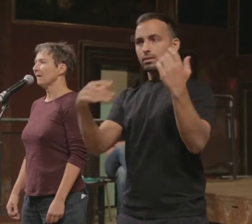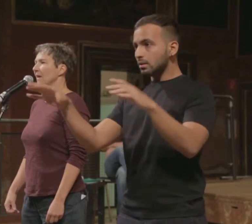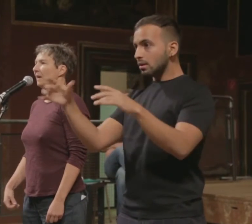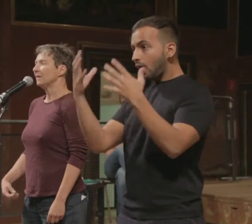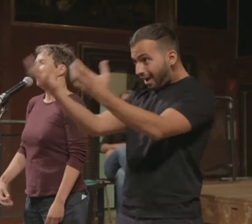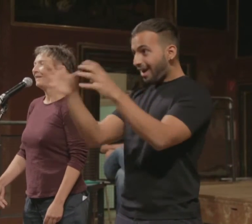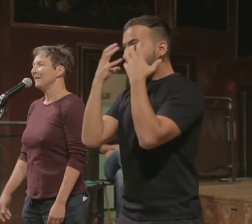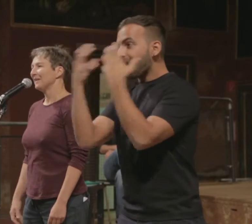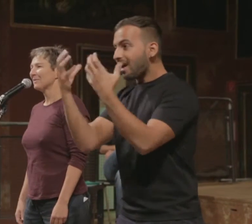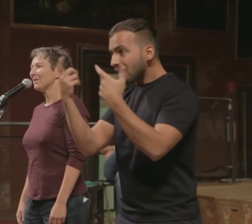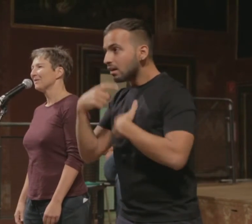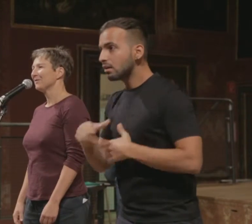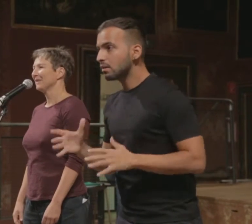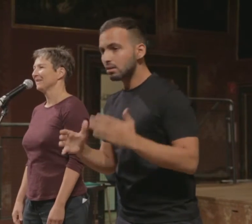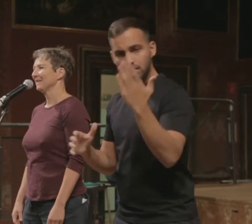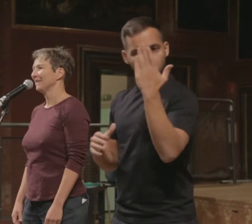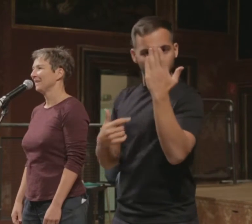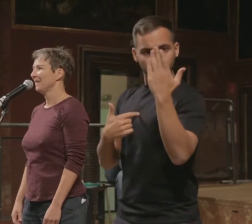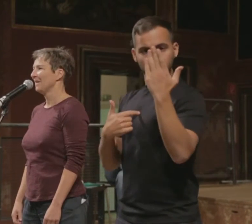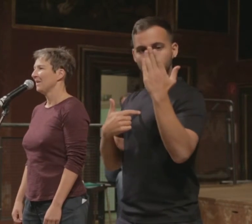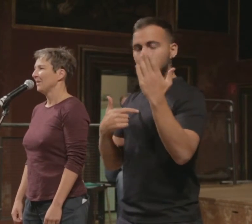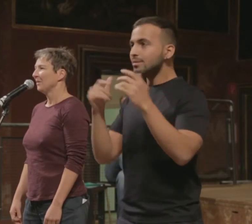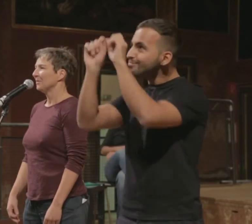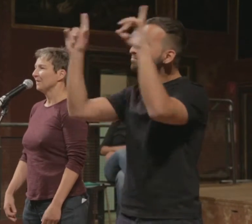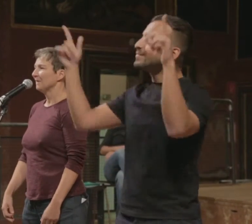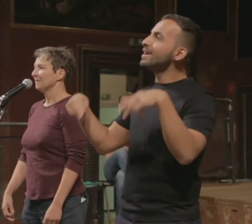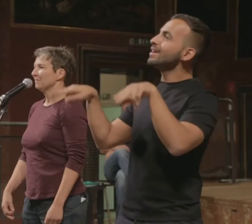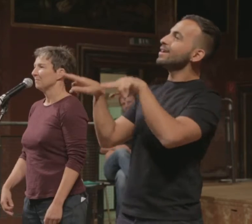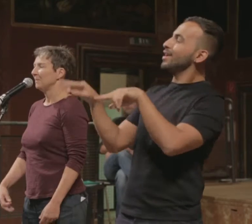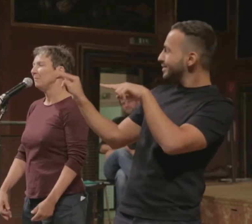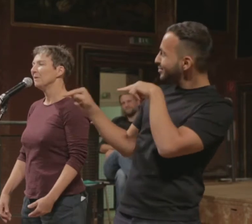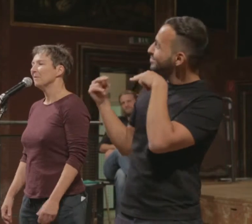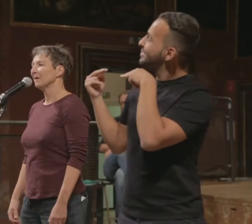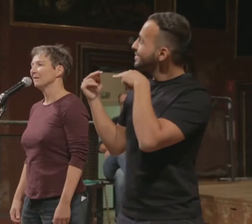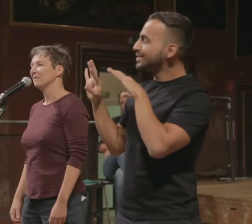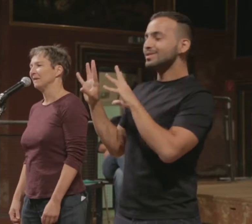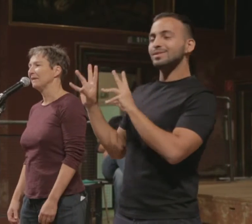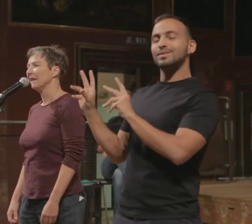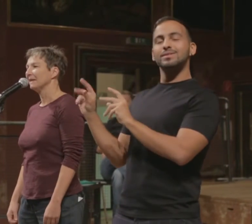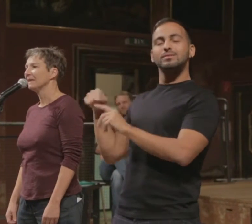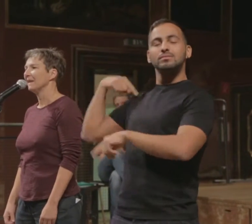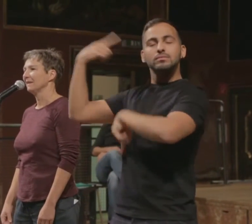Stell dir den nächsten Morgen vor oder einen beliebigen Morgen 20 Jahre danach.